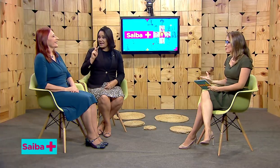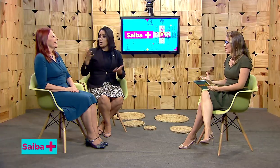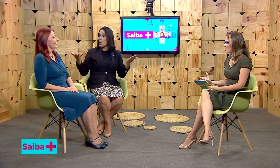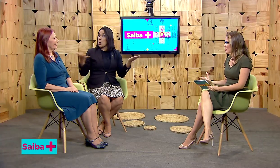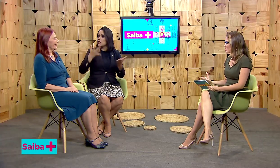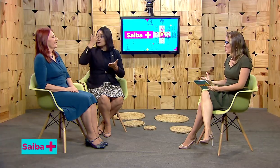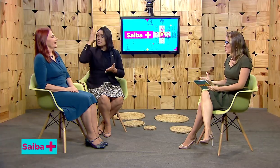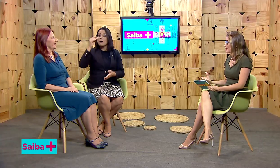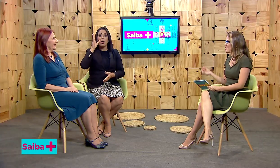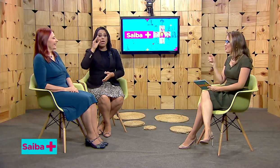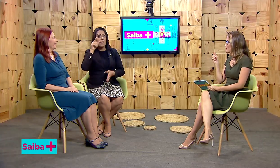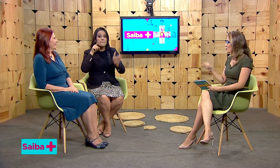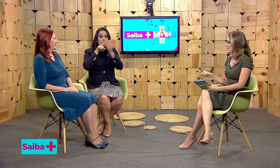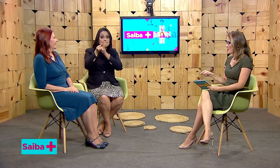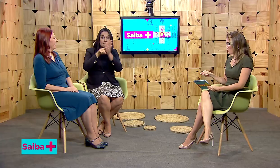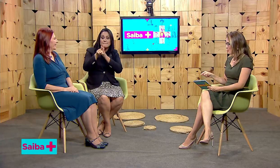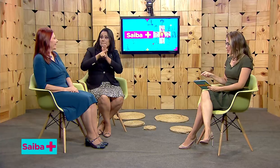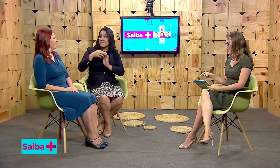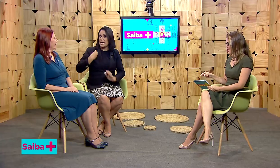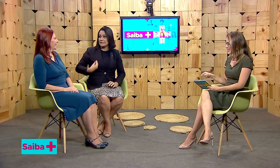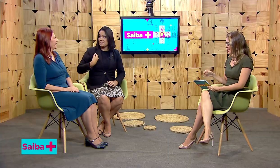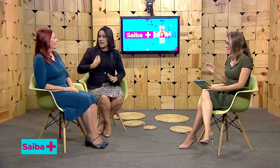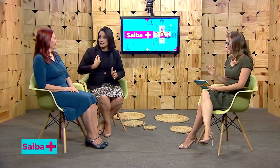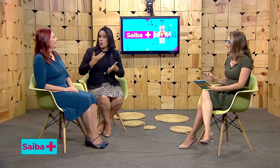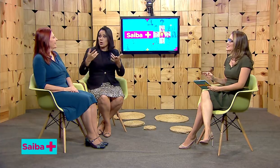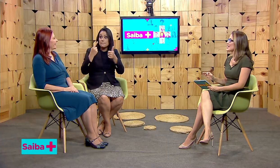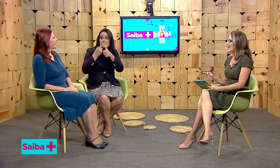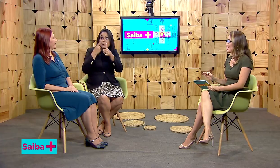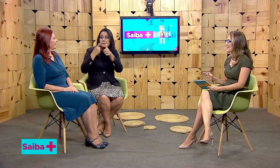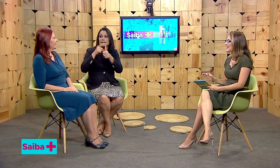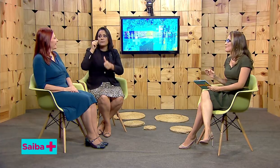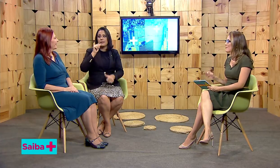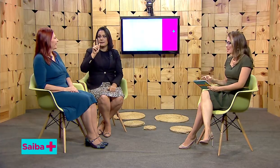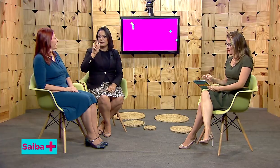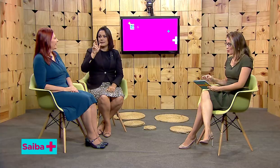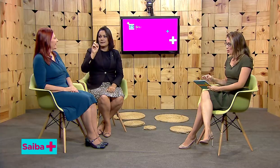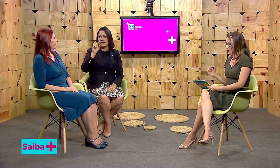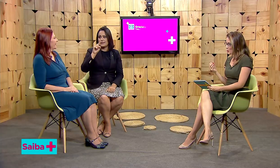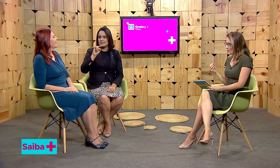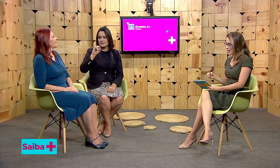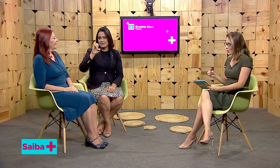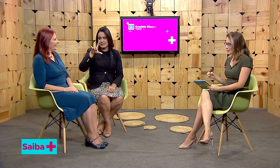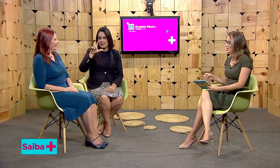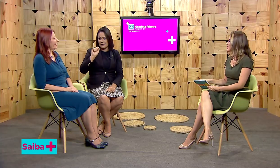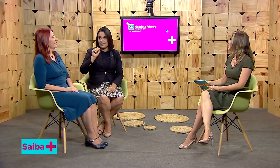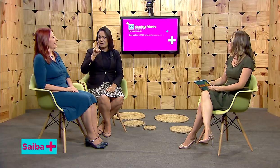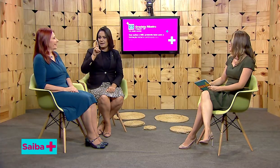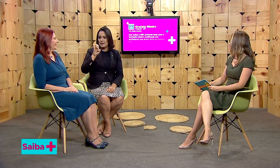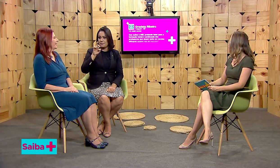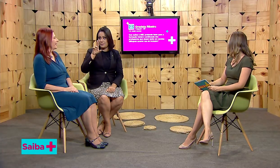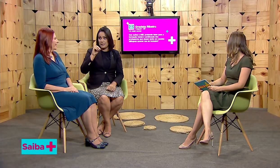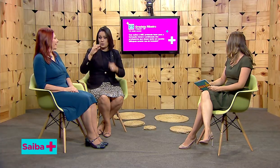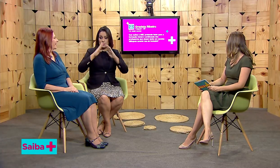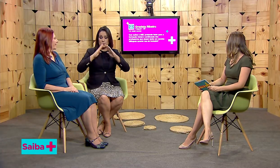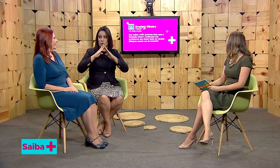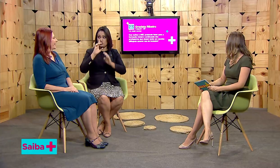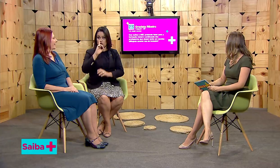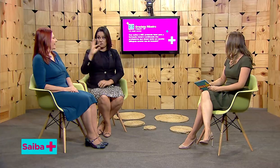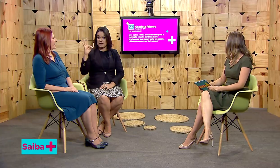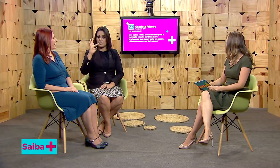participações e vamos começar com a primeira, que é da Graziella Ribeiro, do Taquari Distrito Federal. Que ações